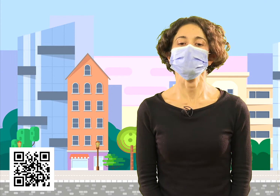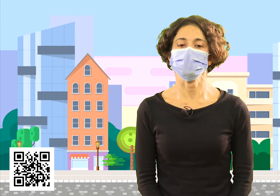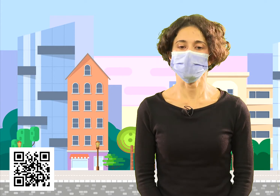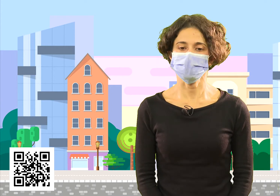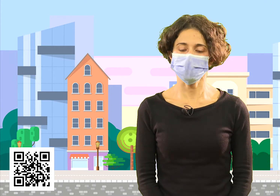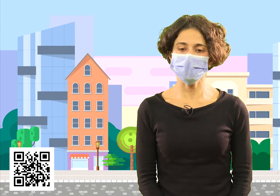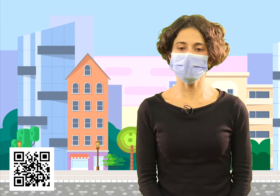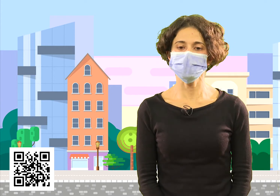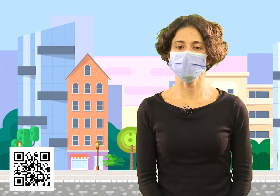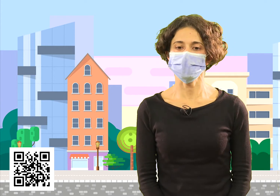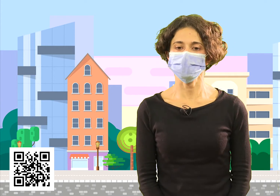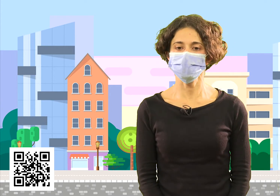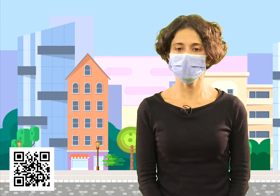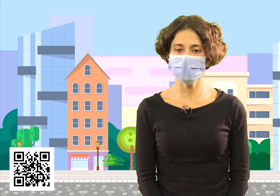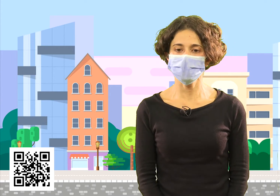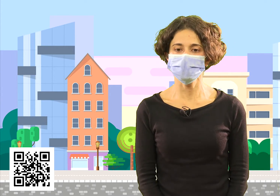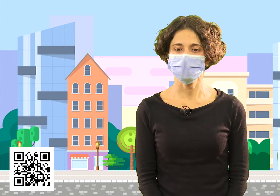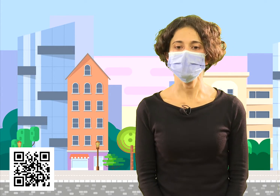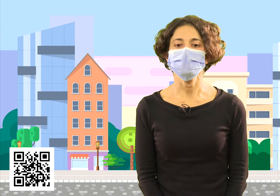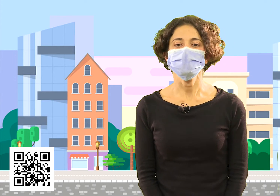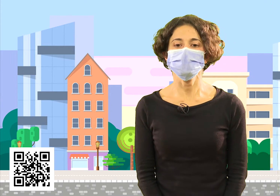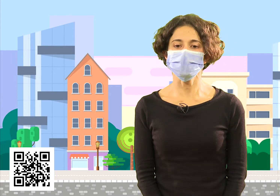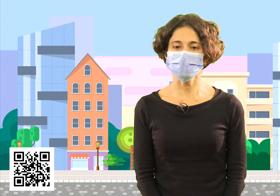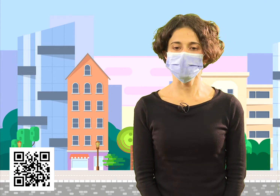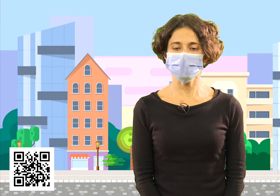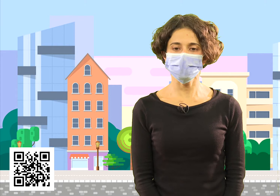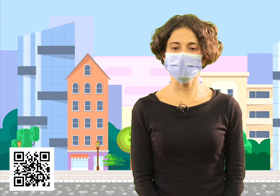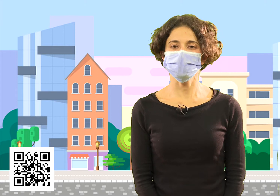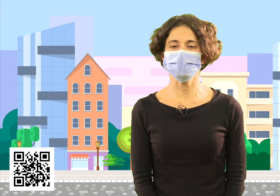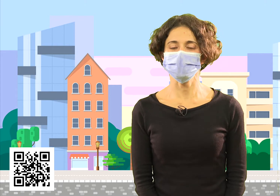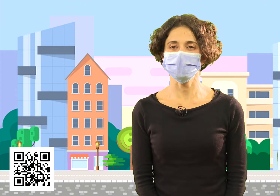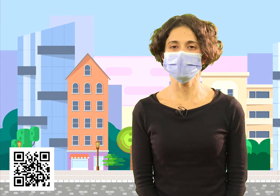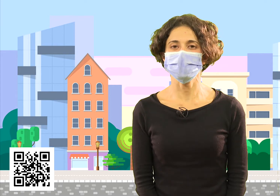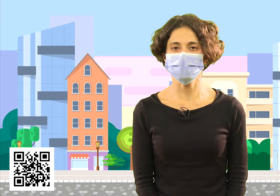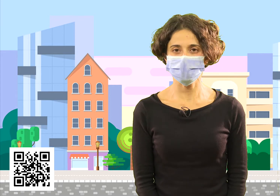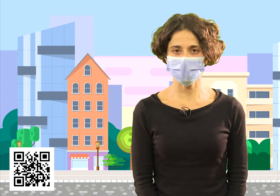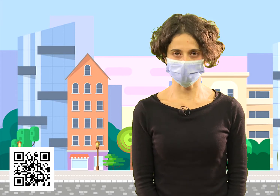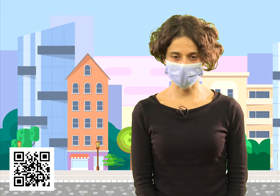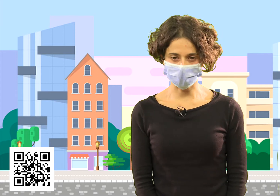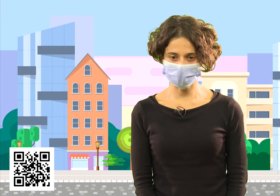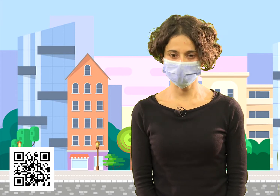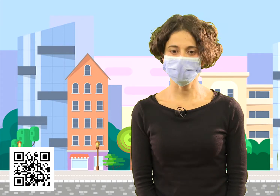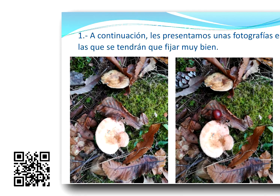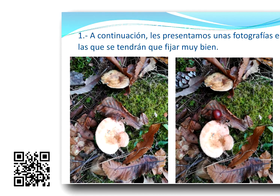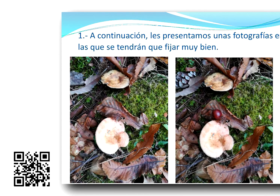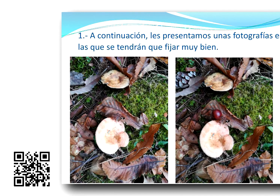Vamos a observarlas, nos fijamos muy bien y a continuación vamos a responder a unas preguntitas.